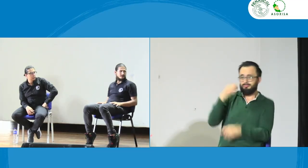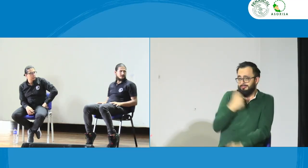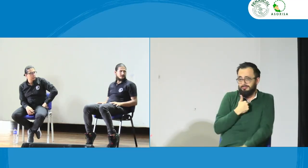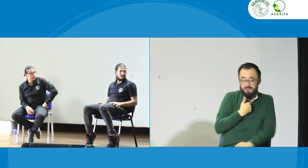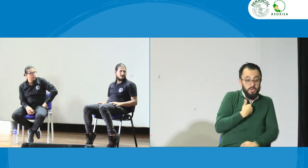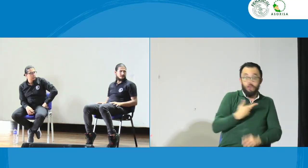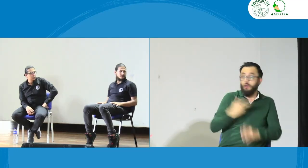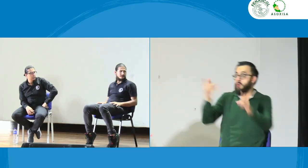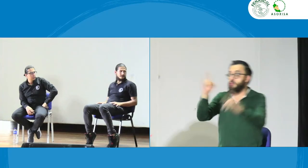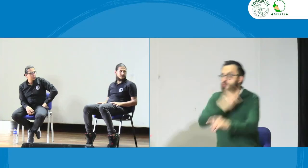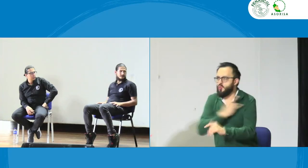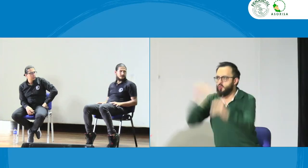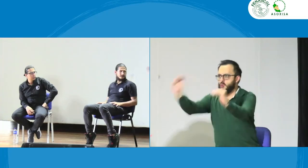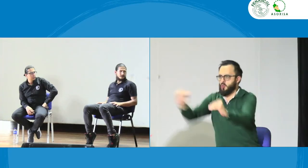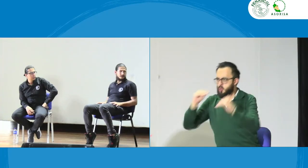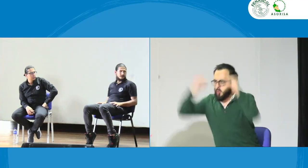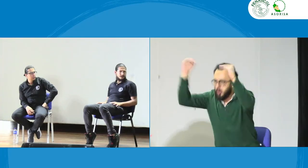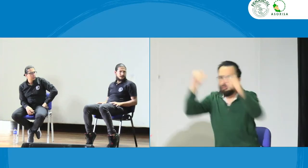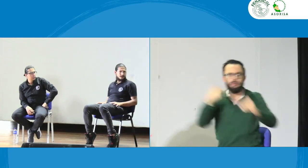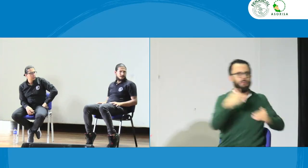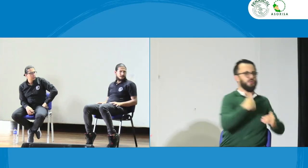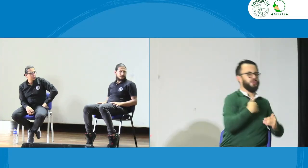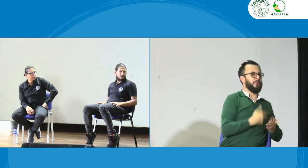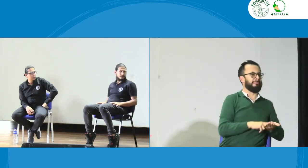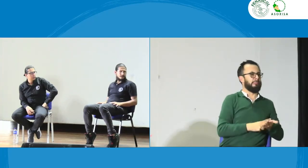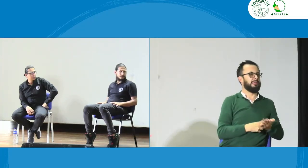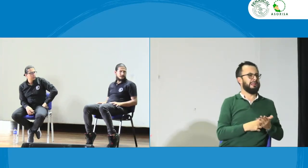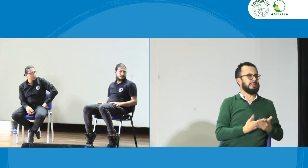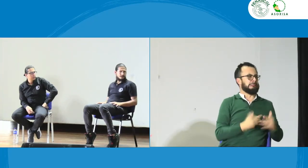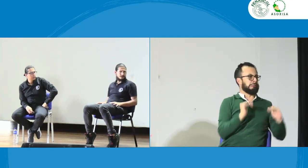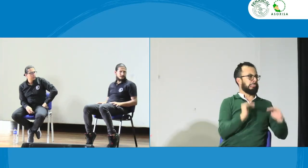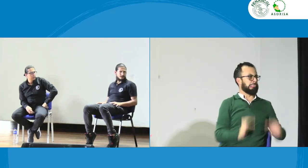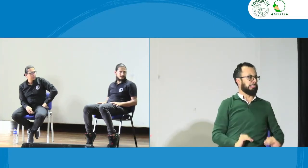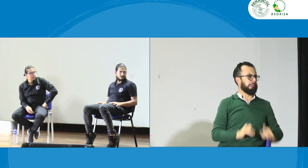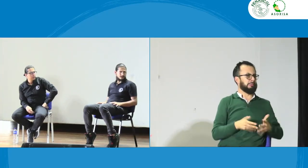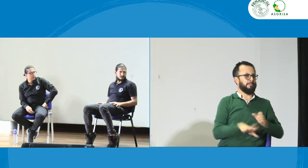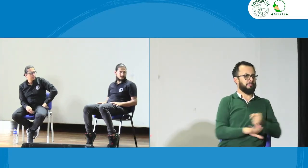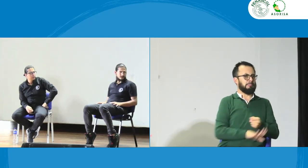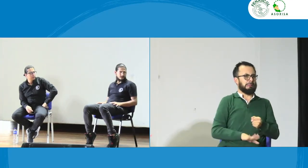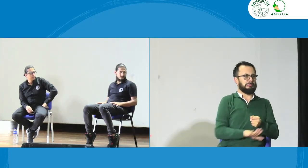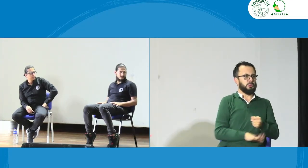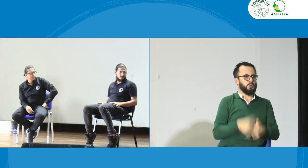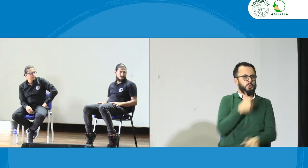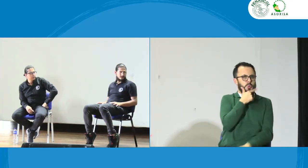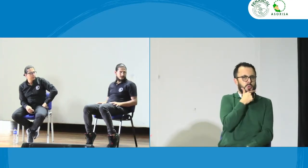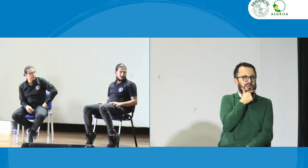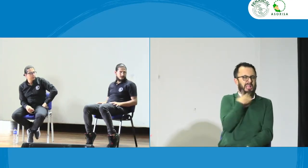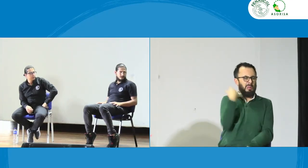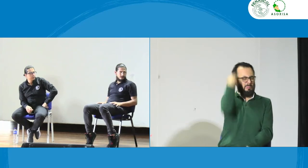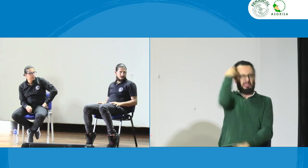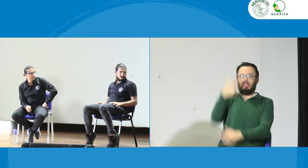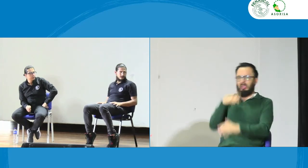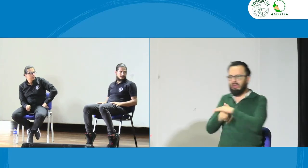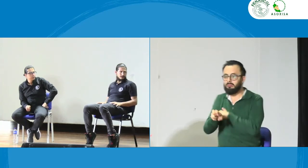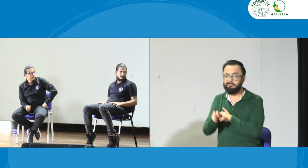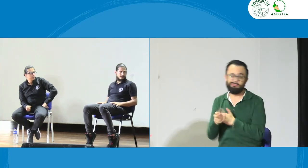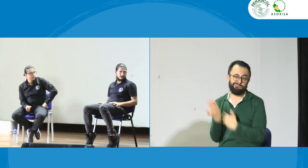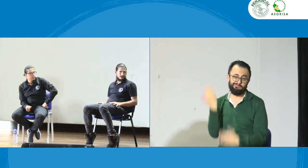ética entonces también debe ser el principio de selectividad está allí entonces uno como intérprete de lengua de señas y